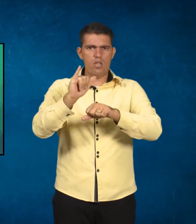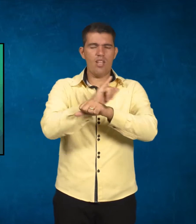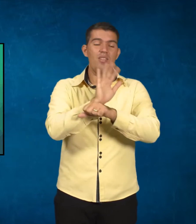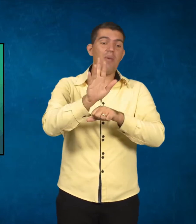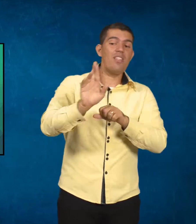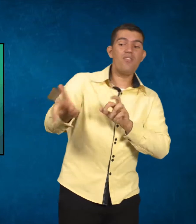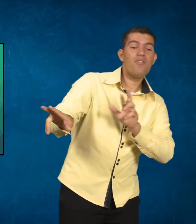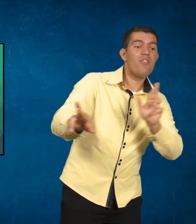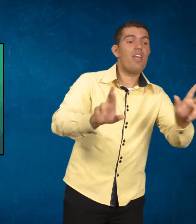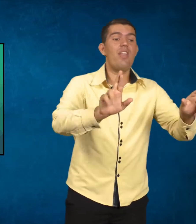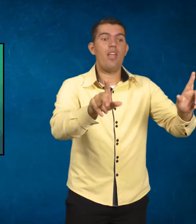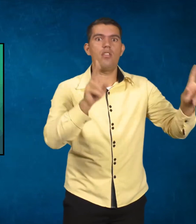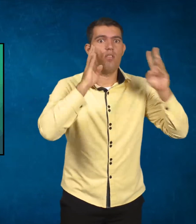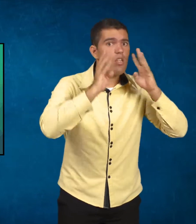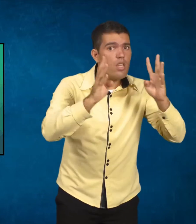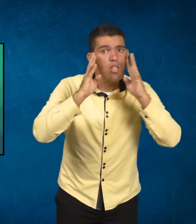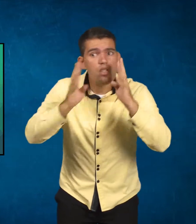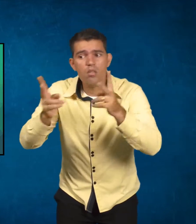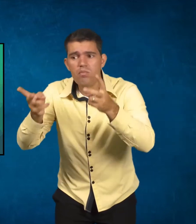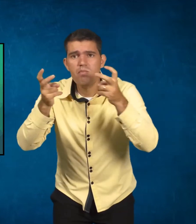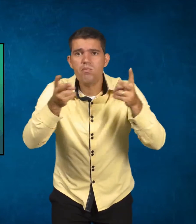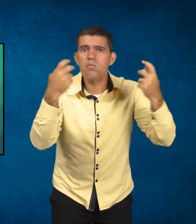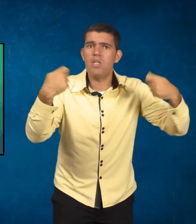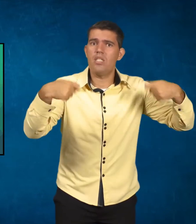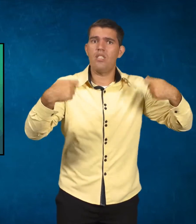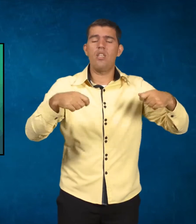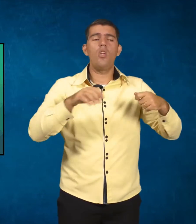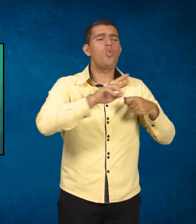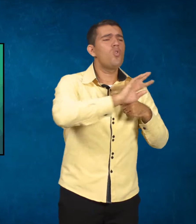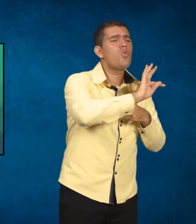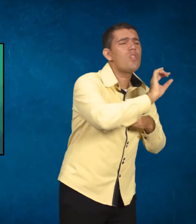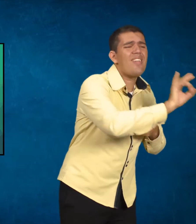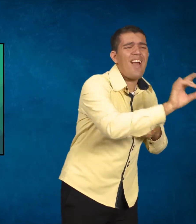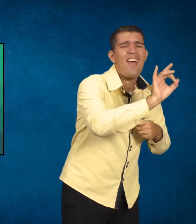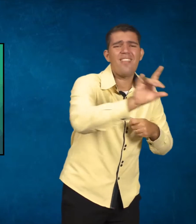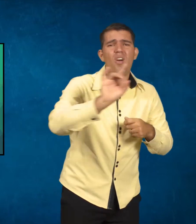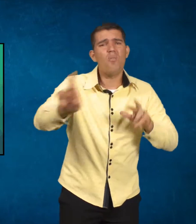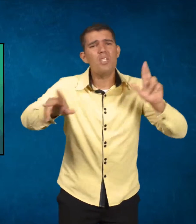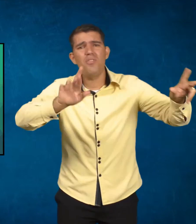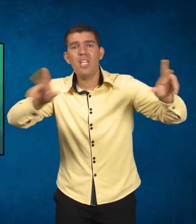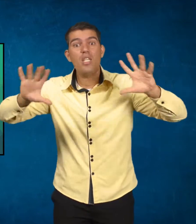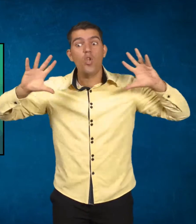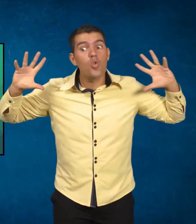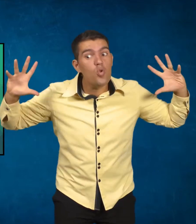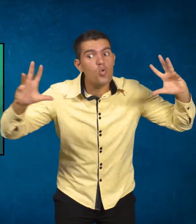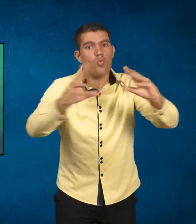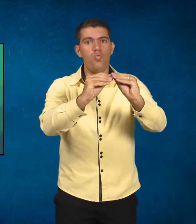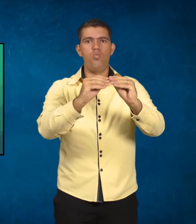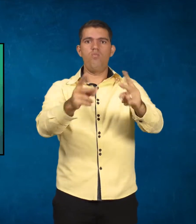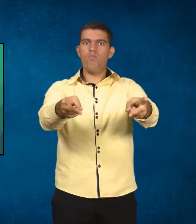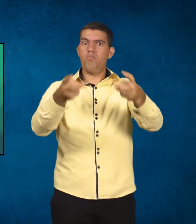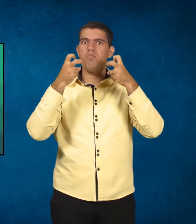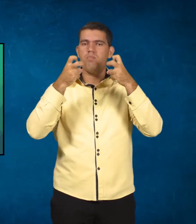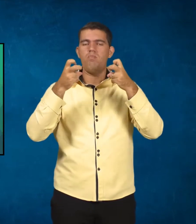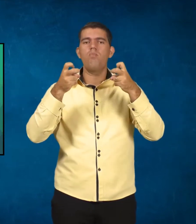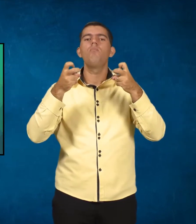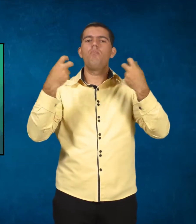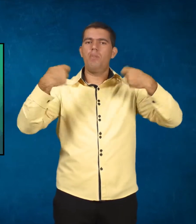diferenças dentro da sala de aula. A gente tem que estar atento a todas as diferenças dentro da sala de aula, como isso implica nos alunos,